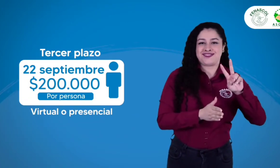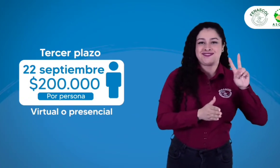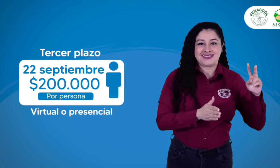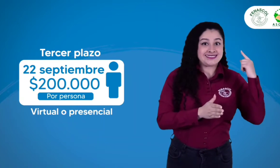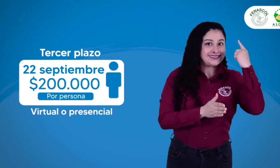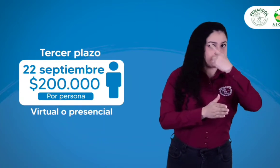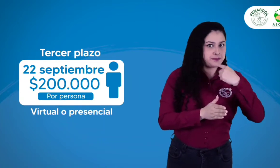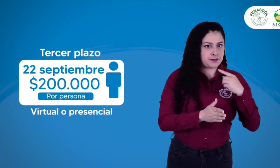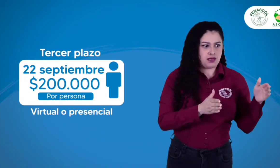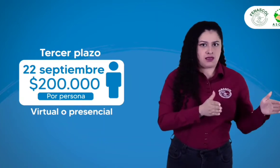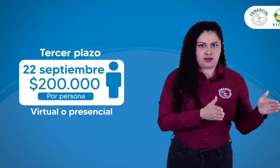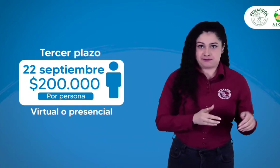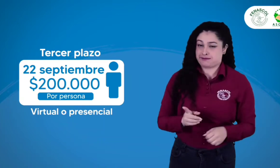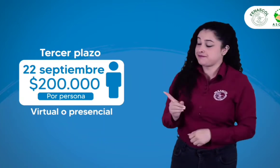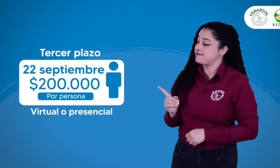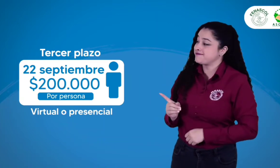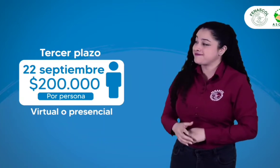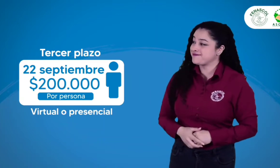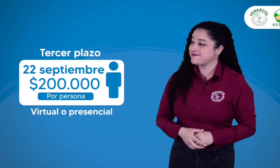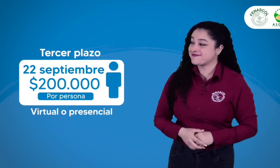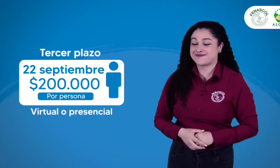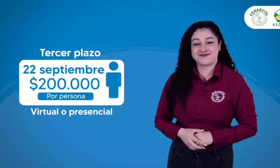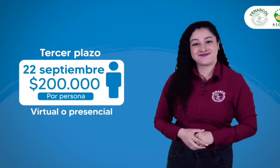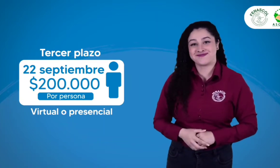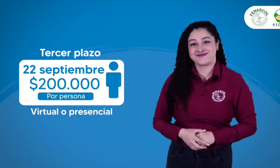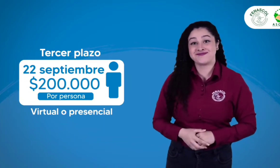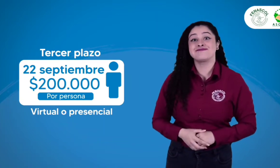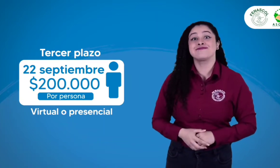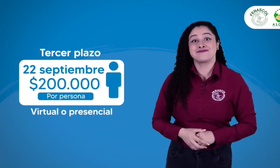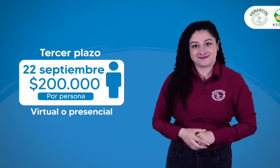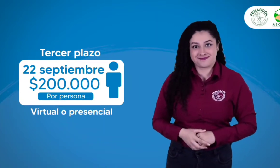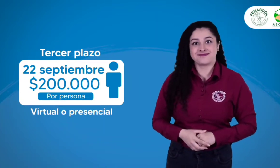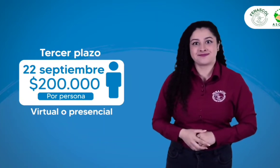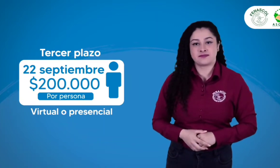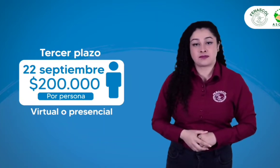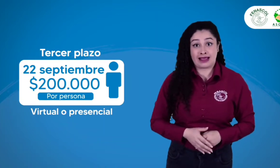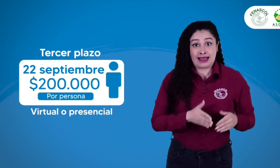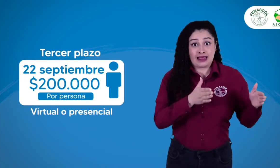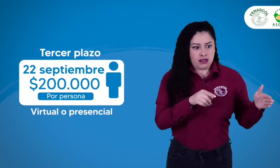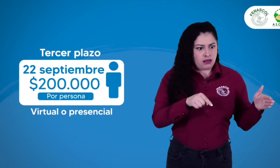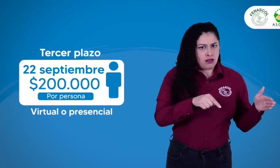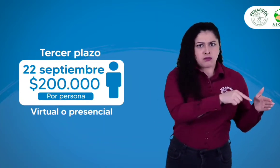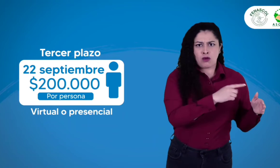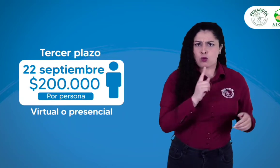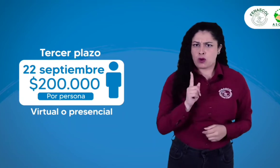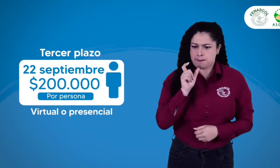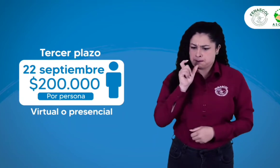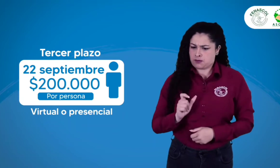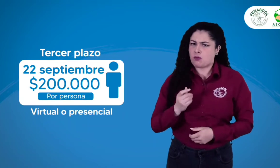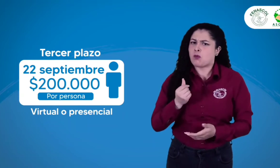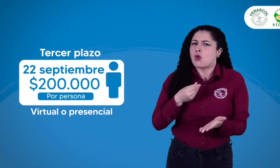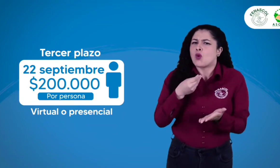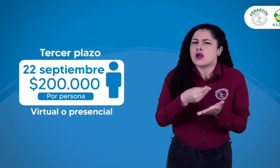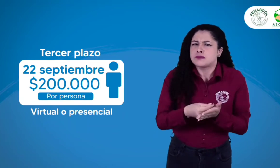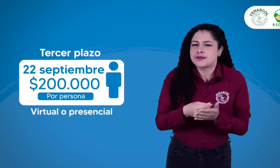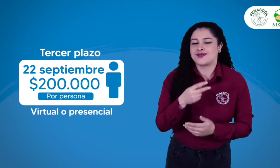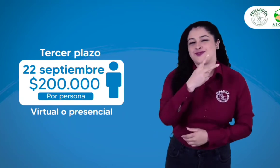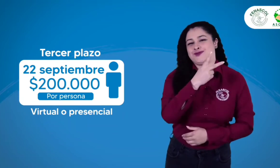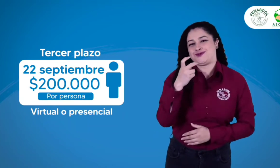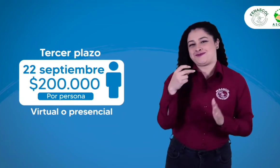22 de septiembre. Y el valor por persona será de 200.000 pesos.